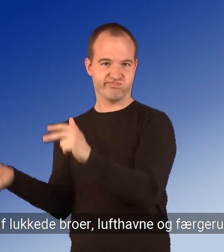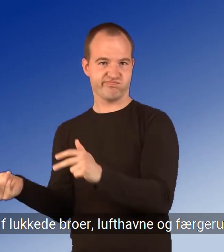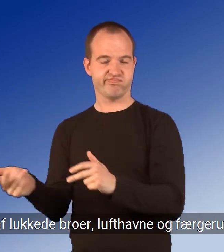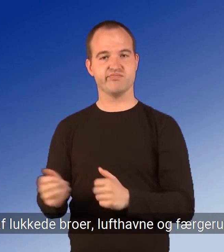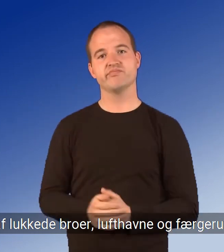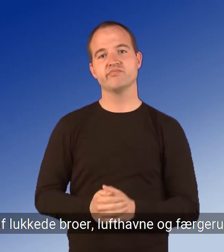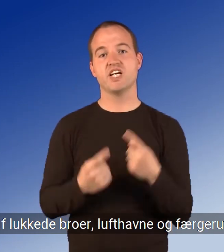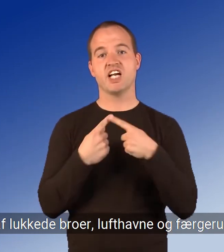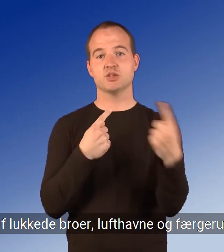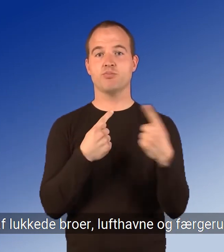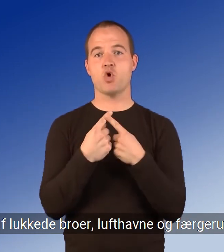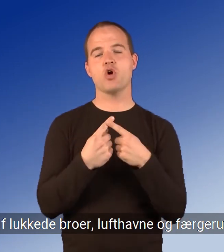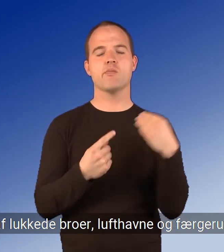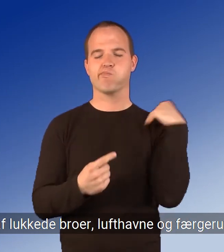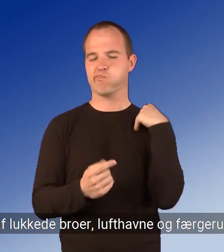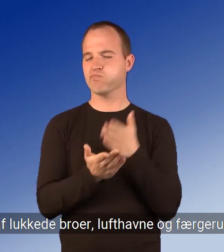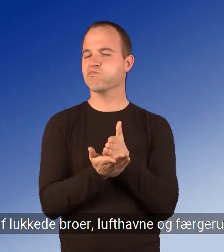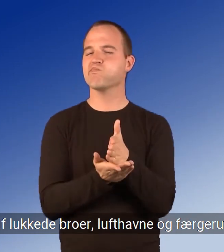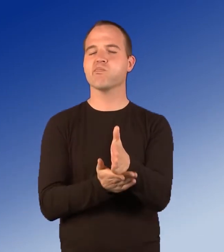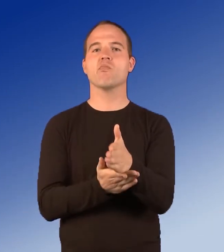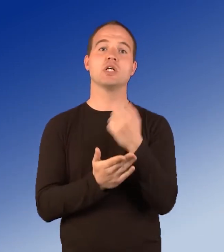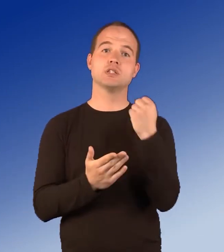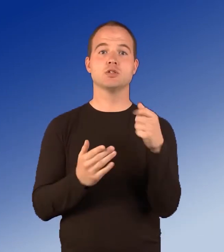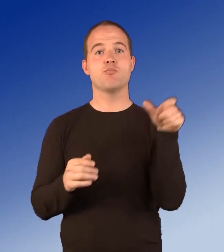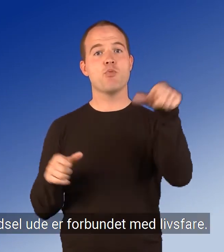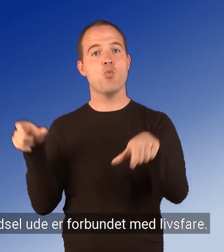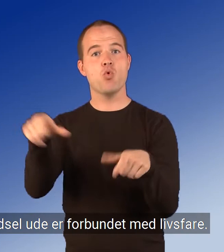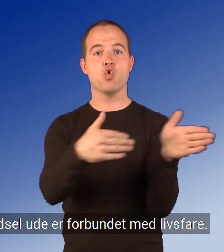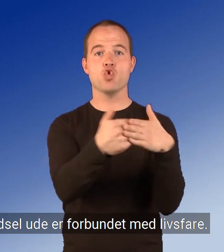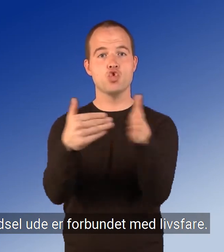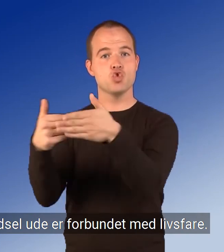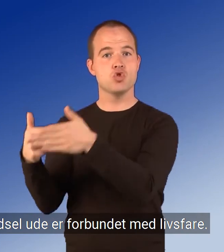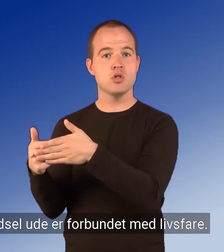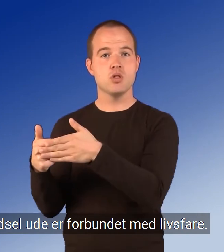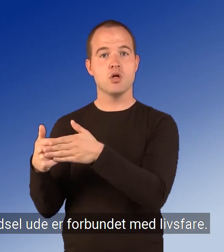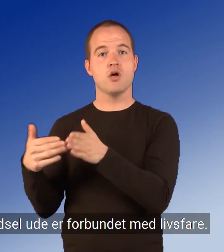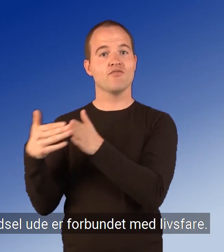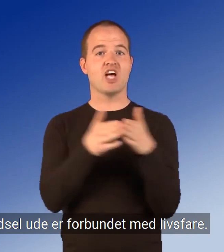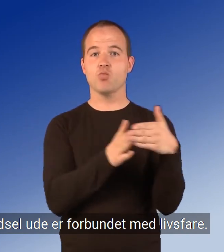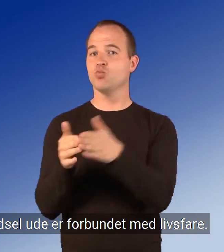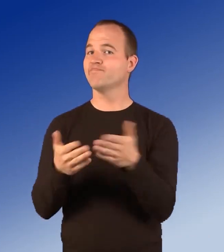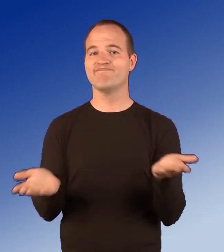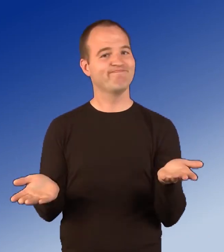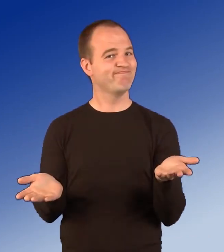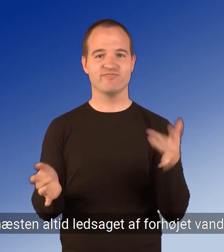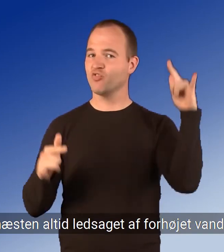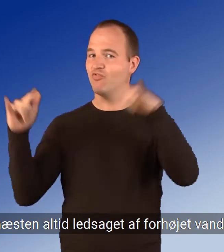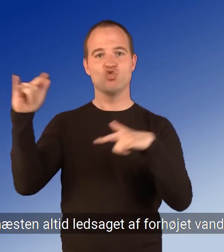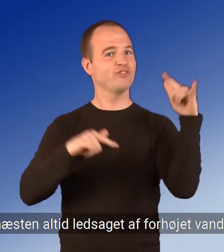lukkede broer, lufthavne og færgeruter. Færdselude er forbundet med livsvarer. En orkan er